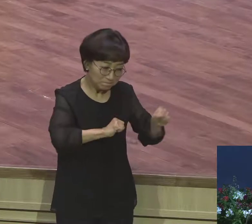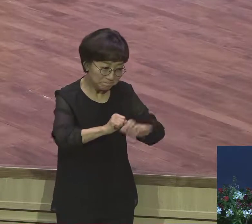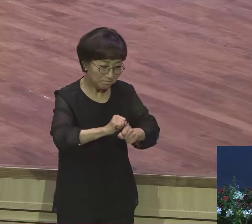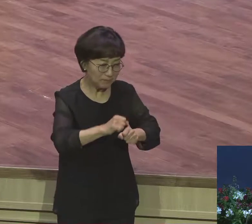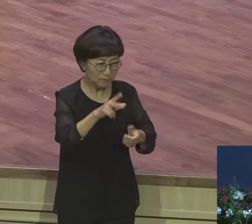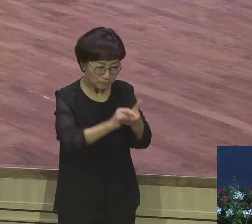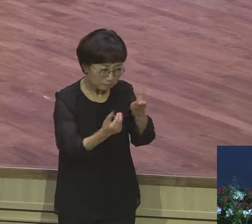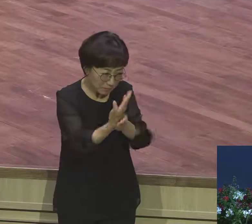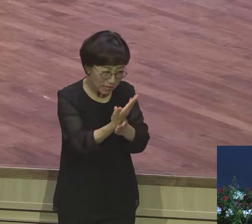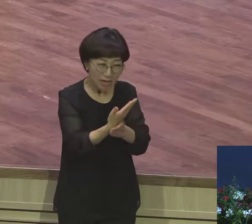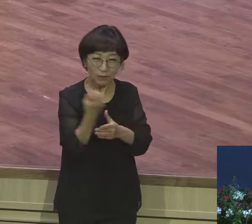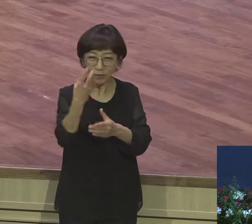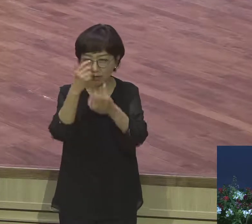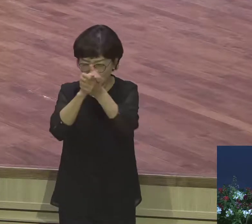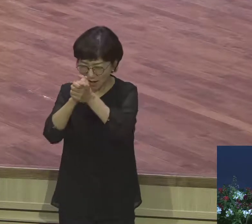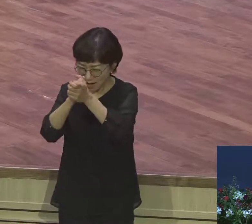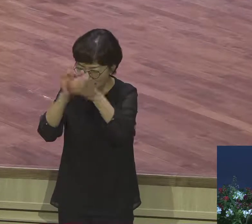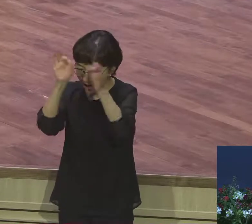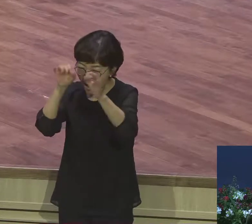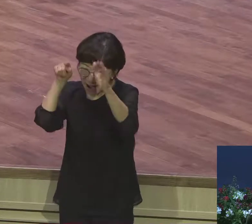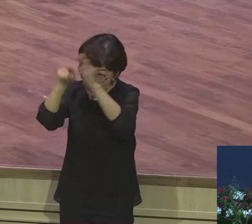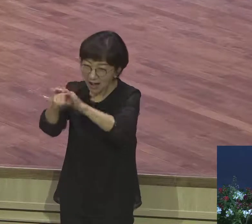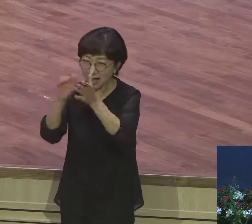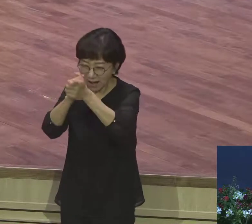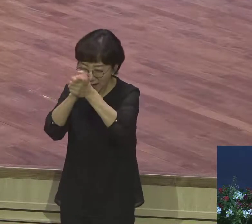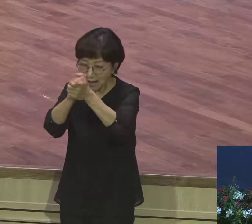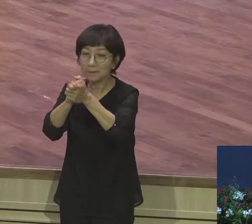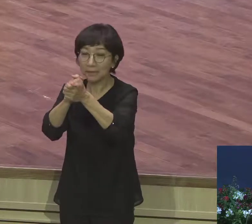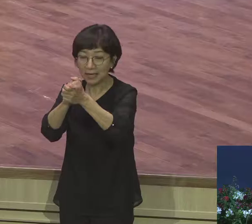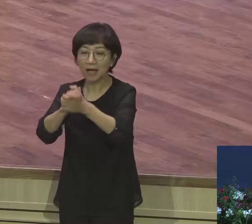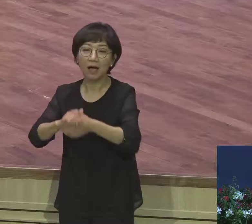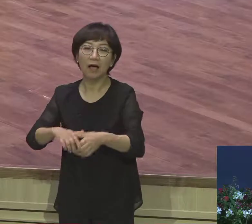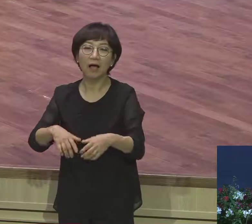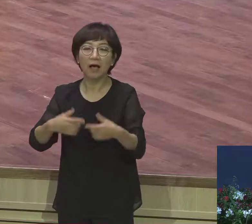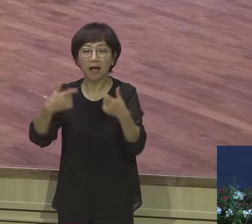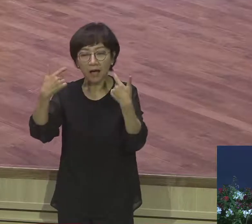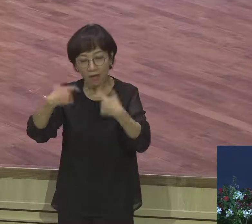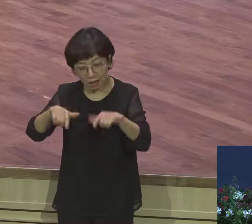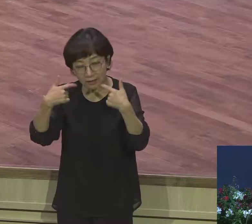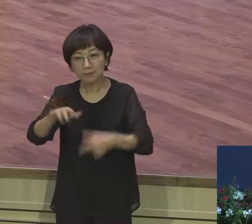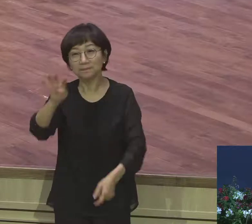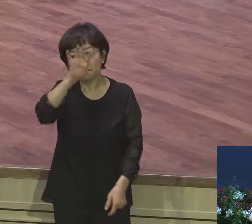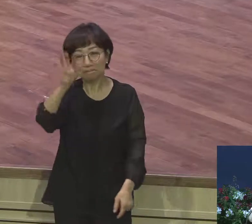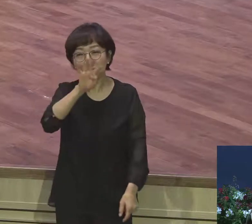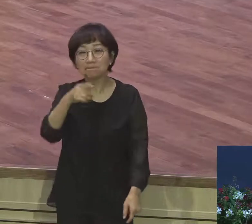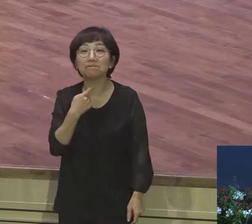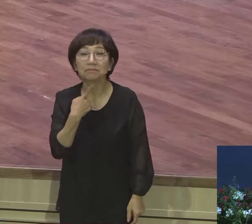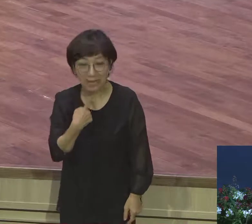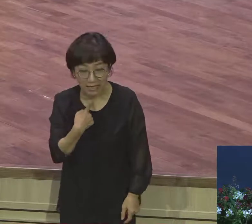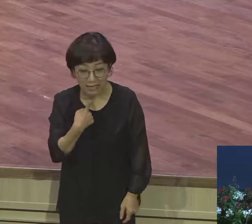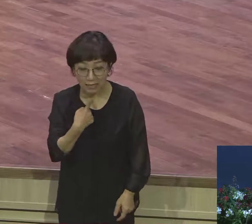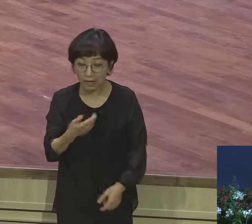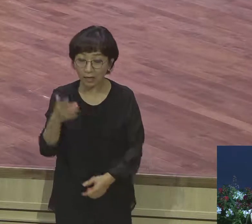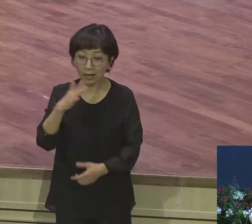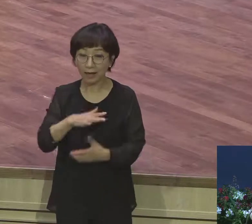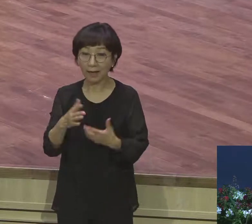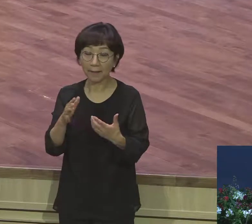여러분 하나님 앞에 딱 둘이 앉으면요 숨길 게 뭐가 있어요 있는 그대로 내 모습 그대로